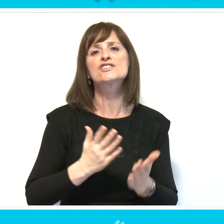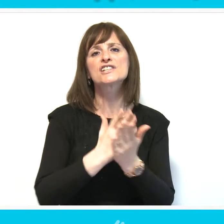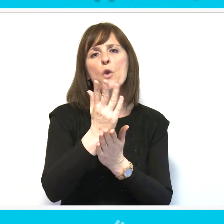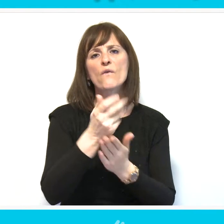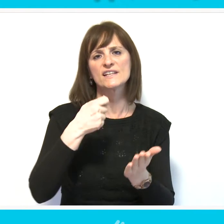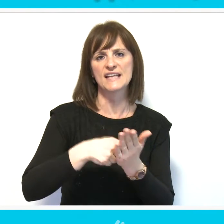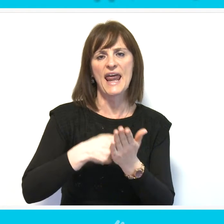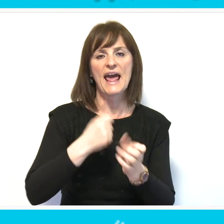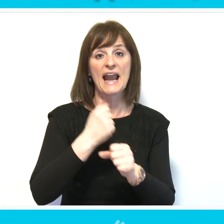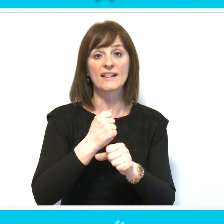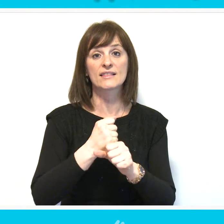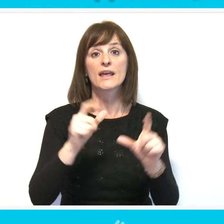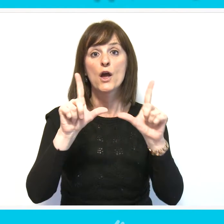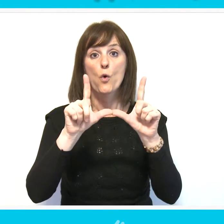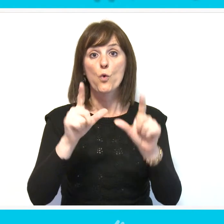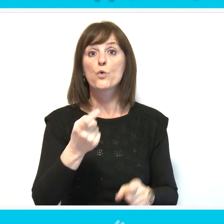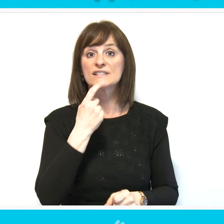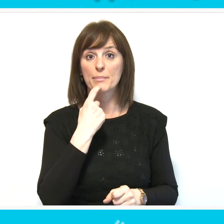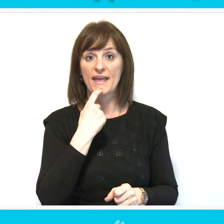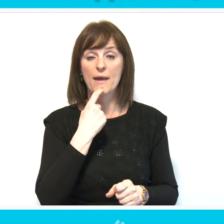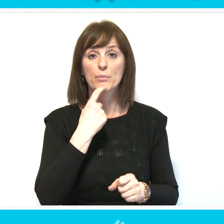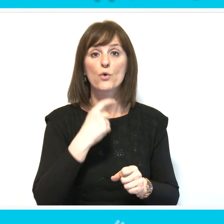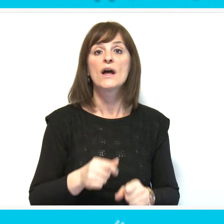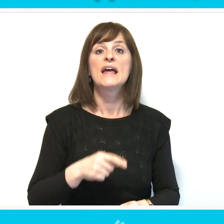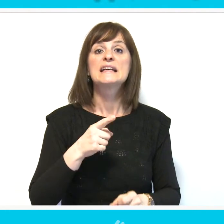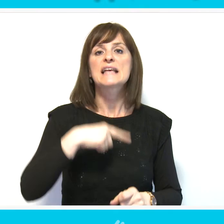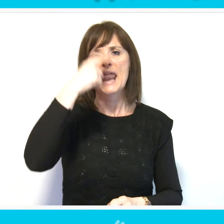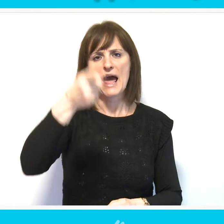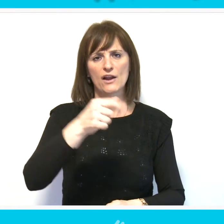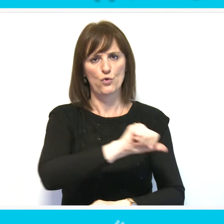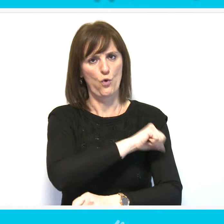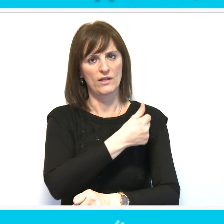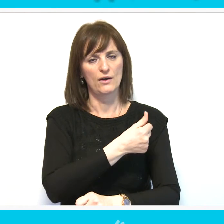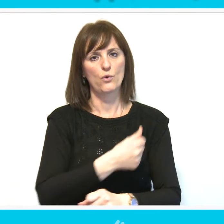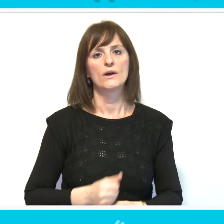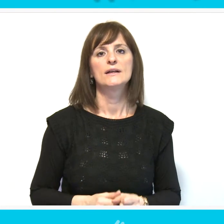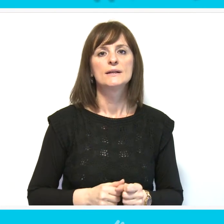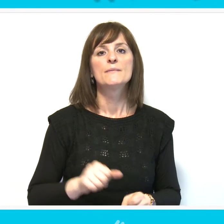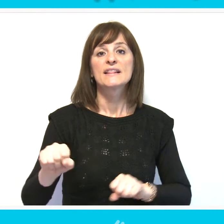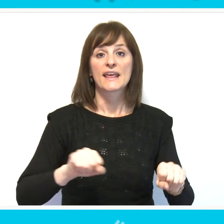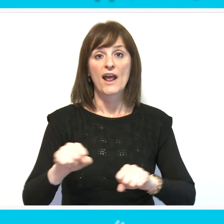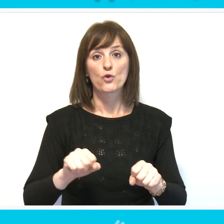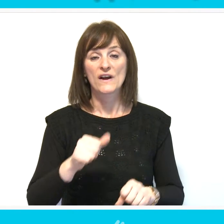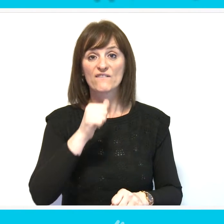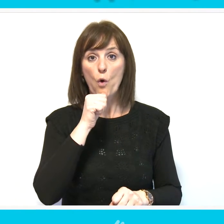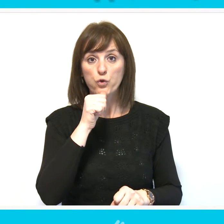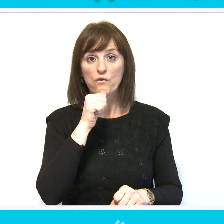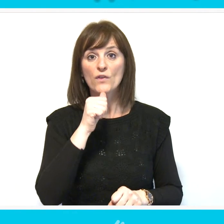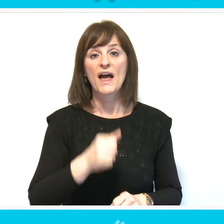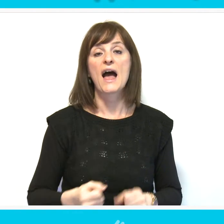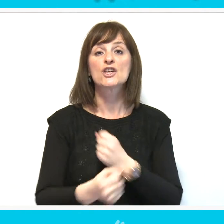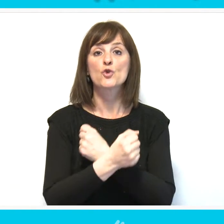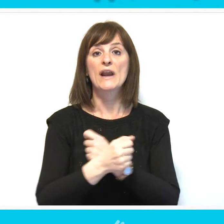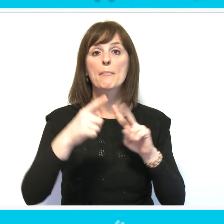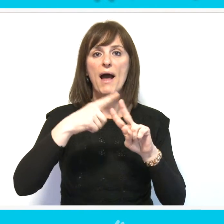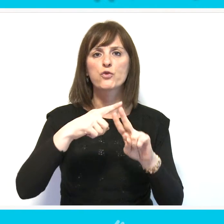nova kalkulacija cene grejanja raditi u septembru za narednu grejnu sezonu. Direktor vodovoda Zoran